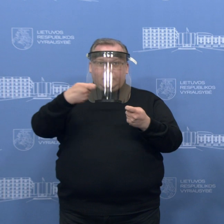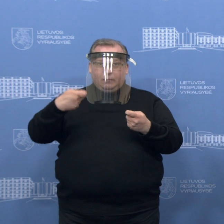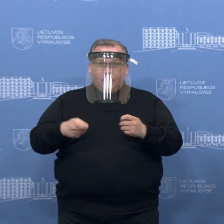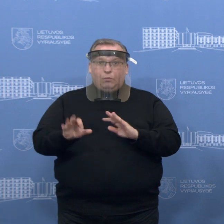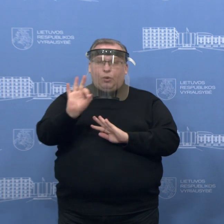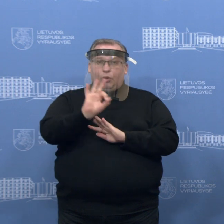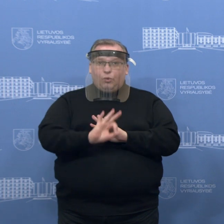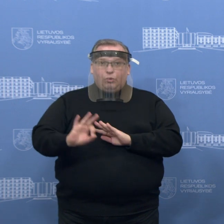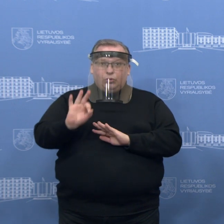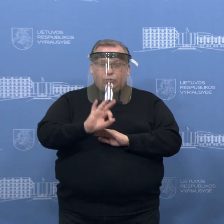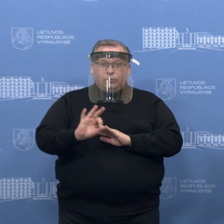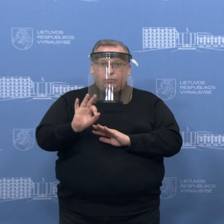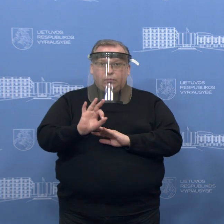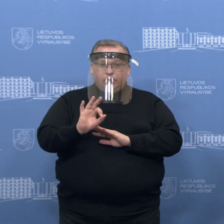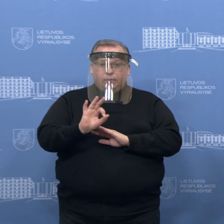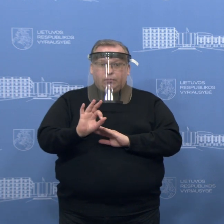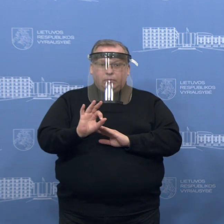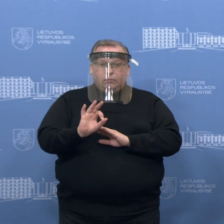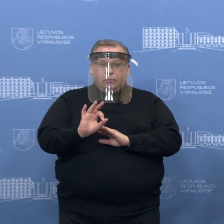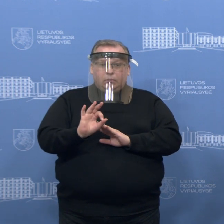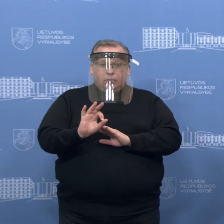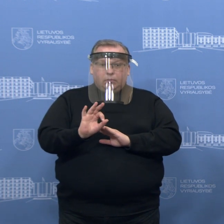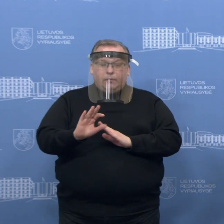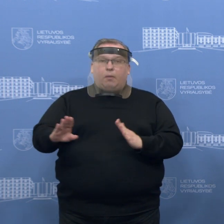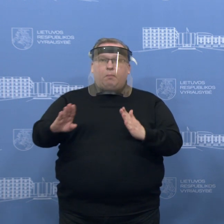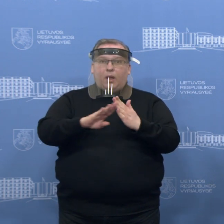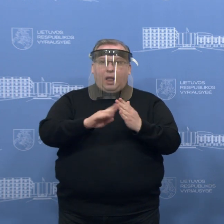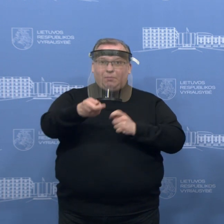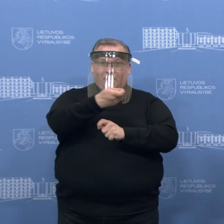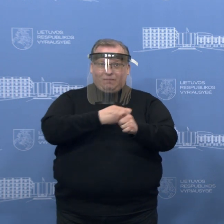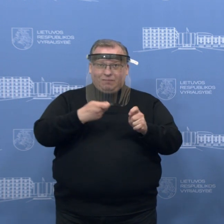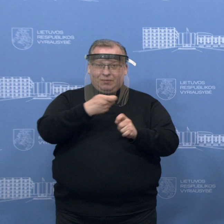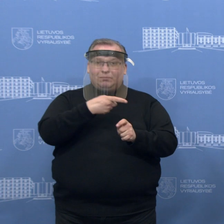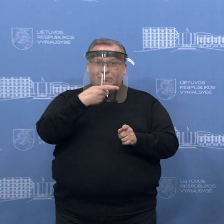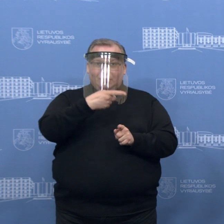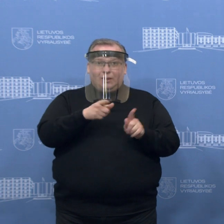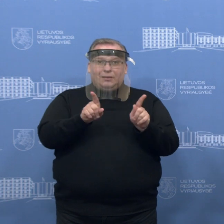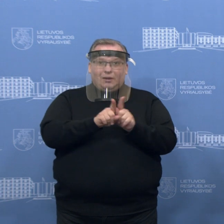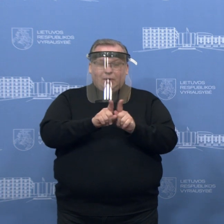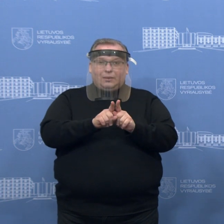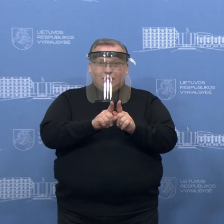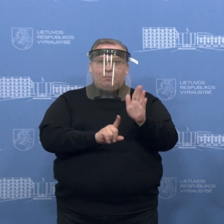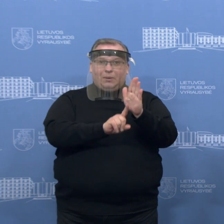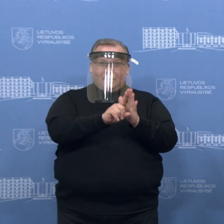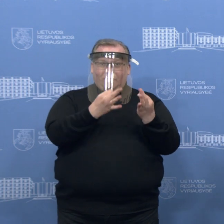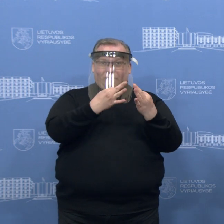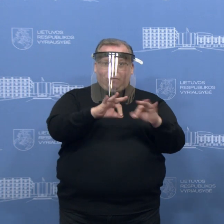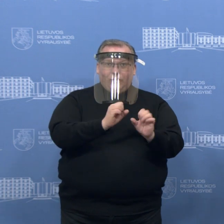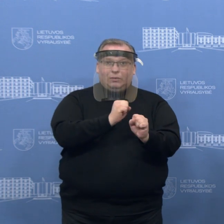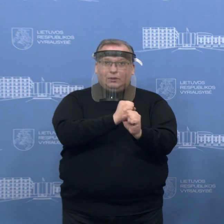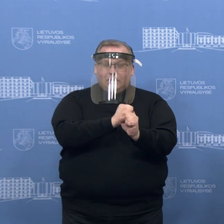nuo klausimų seriją dėl pagalbos verslams ir šiek tiek atlaisvinomų varštų, tai norėjau